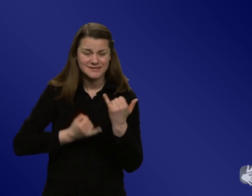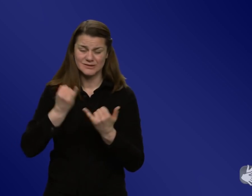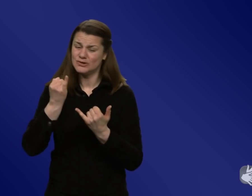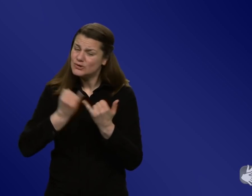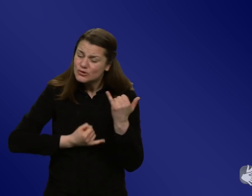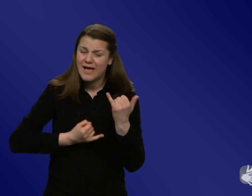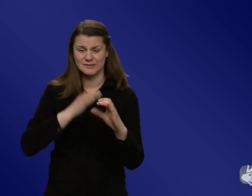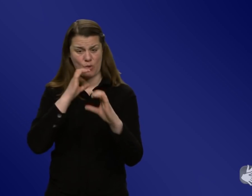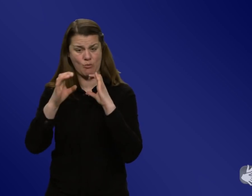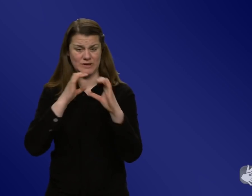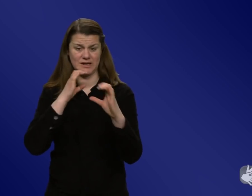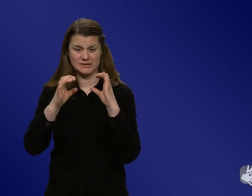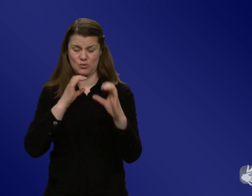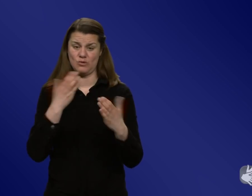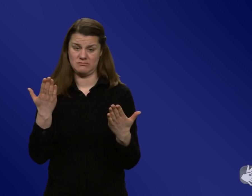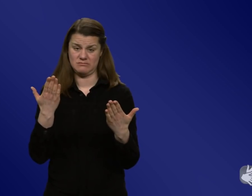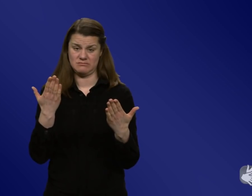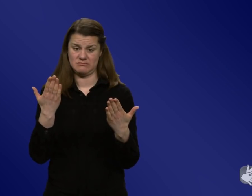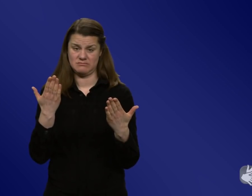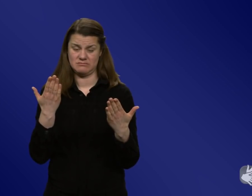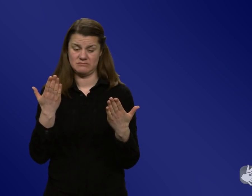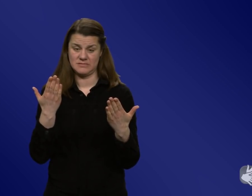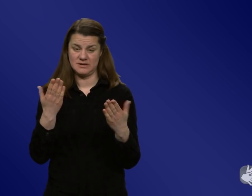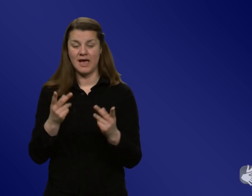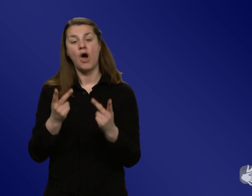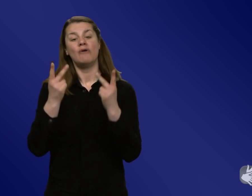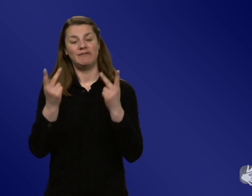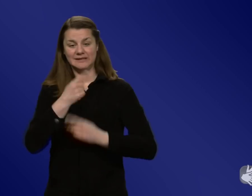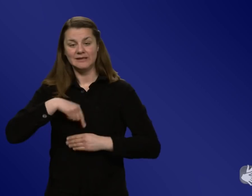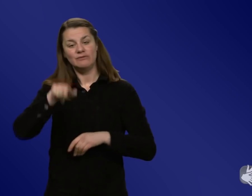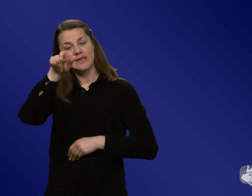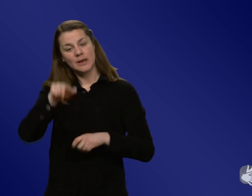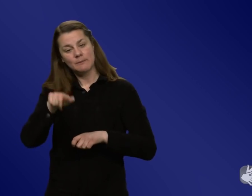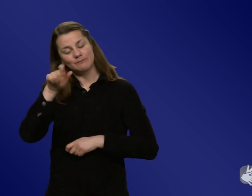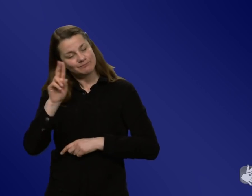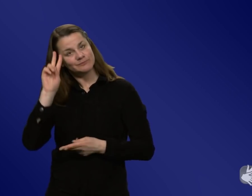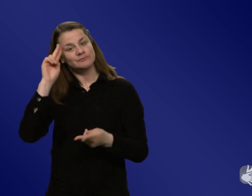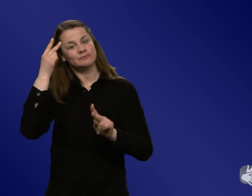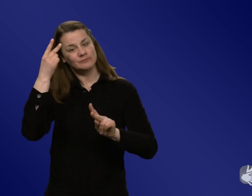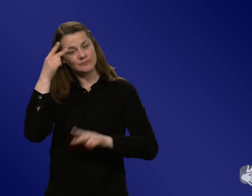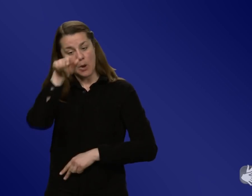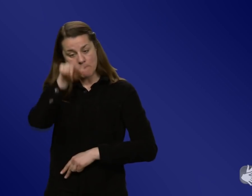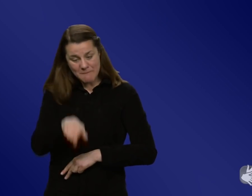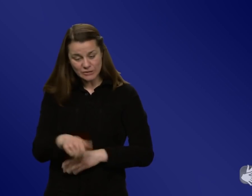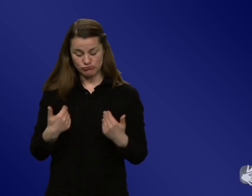glaube, wir müssen umdenken und den Menschen zentral in den Fokus nehmen. Das gilt für die Pandemie, das gilt aber auch für die